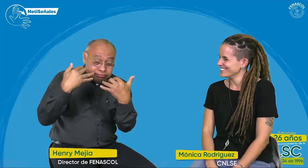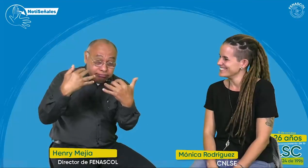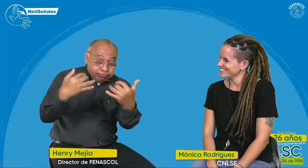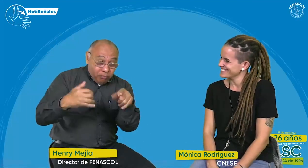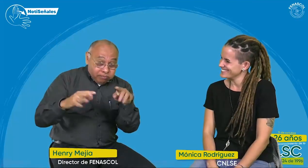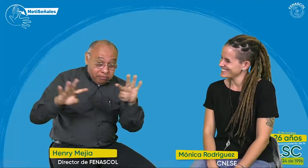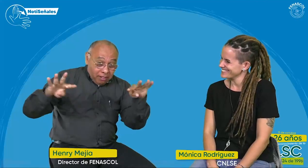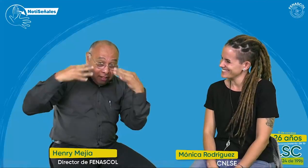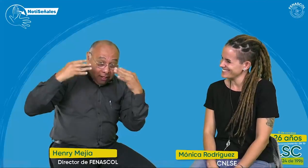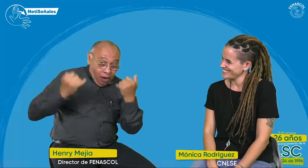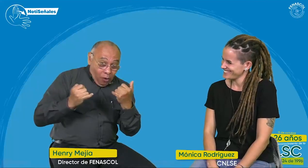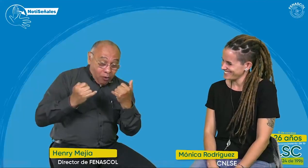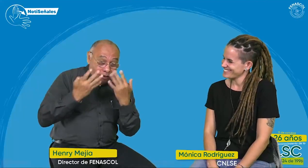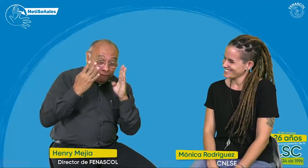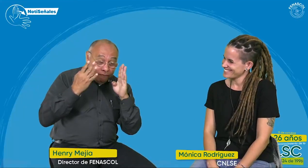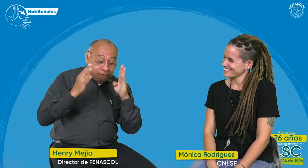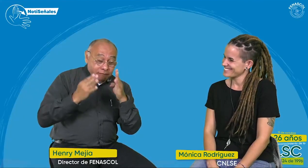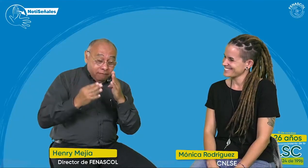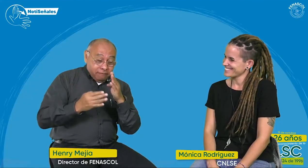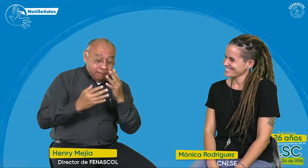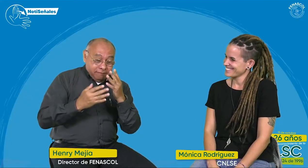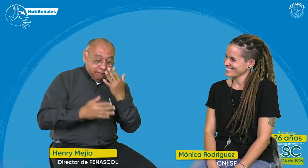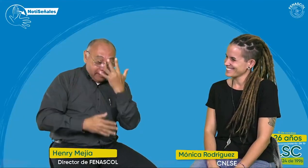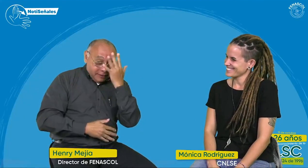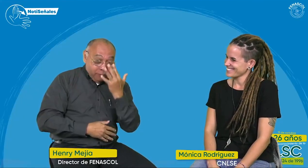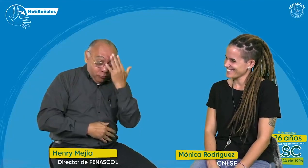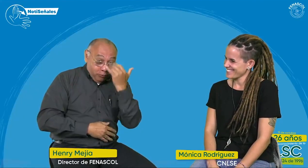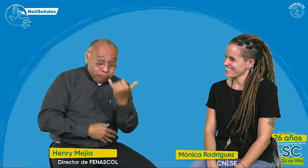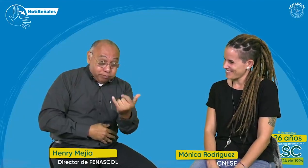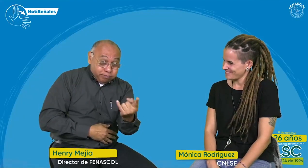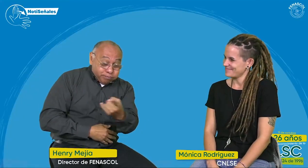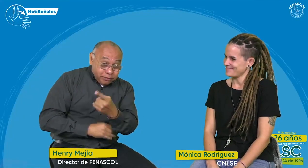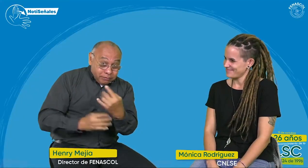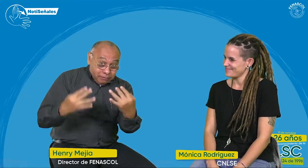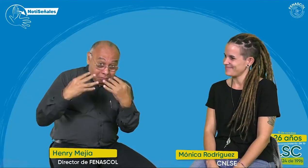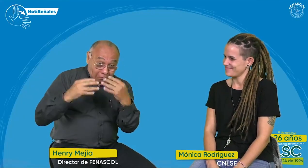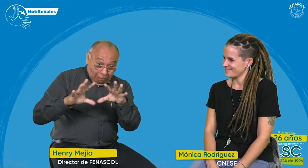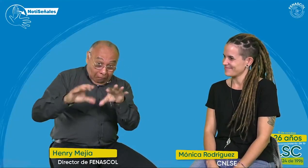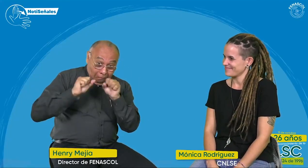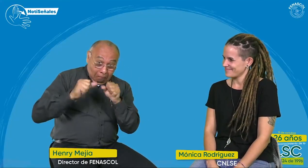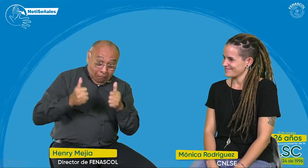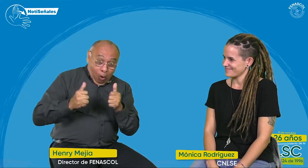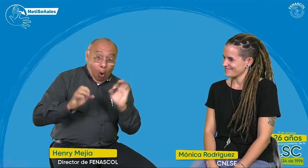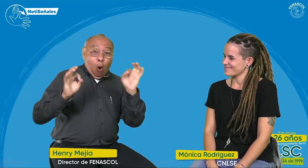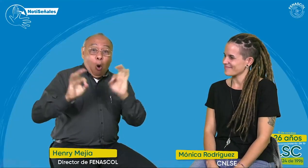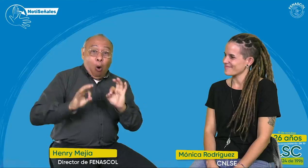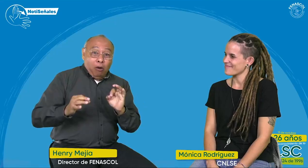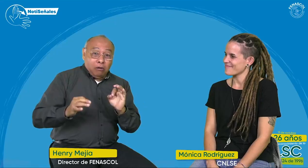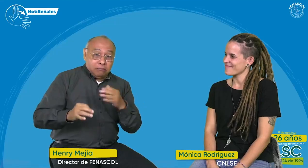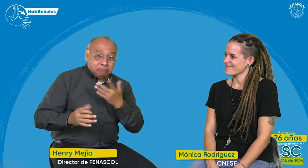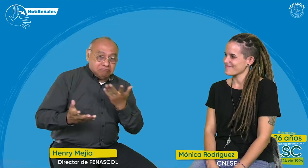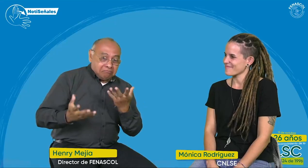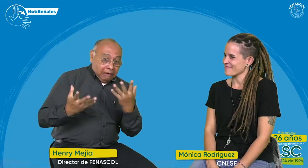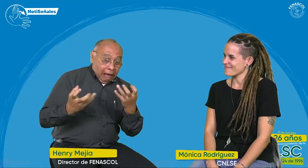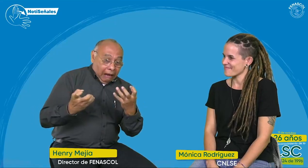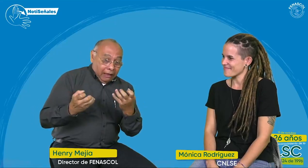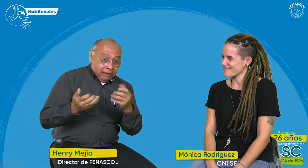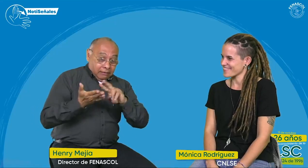cuántas personas sordas de las que están conectadas en este momento a través de nuestro Facebook Live han entendido el mensaje que tú has